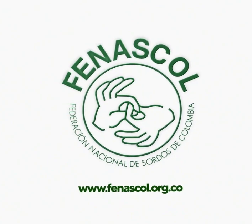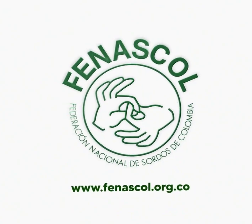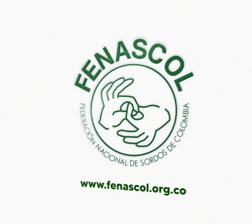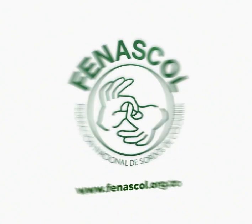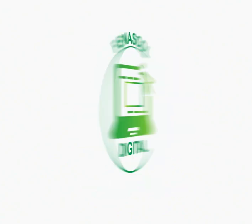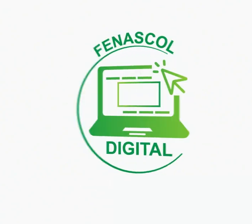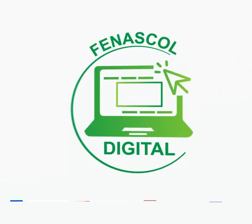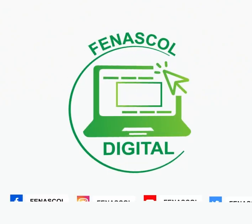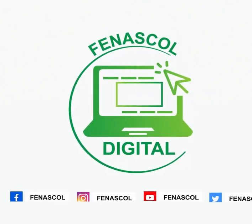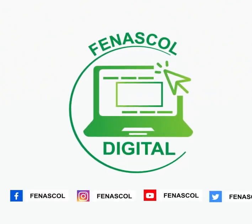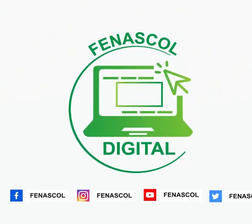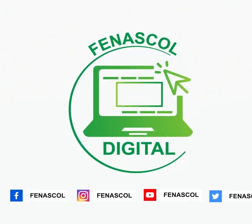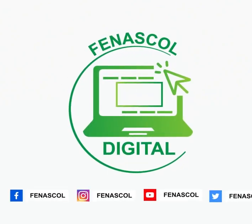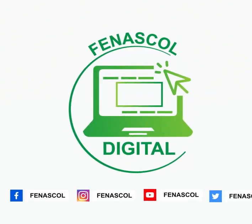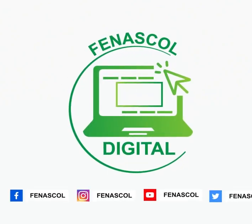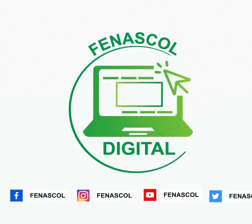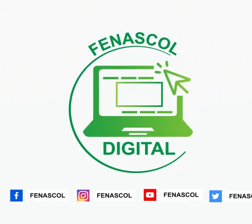al canal! Gracias.